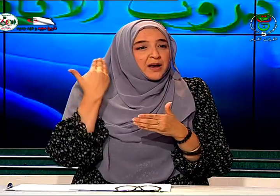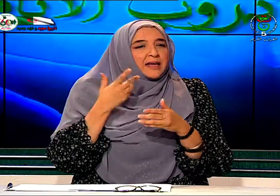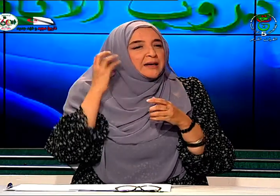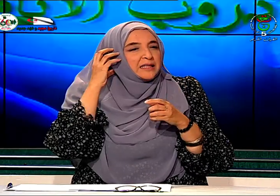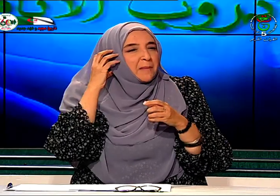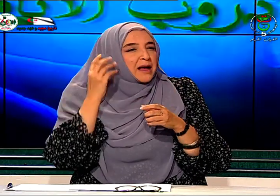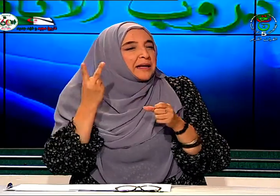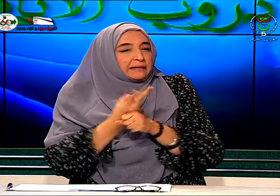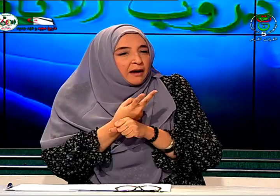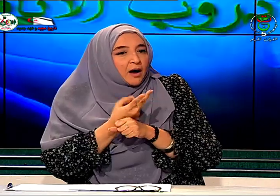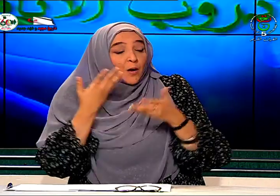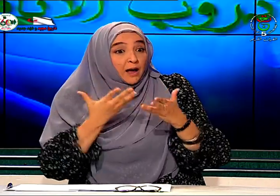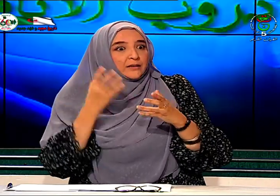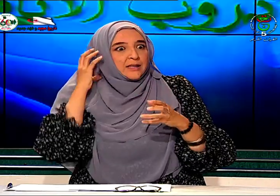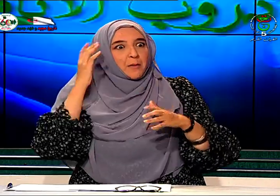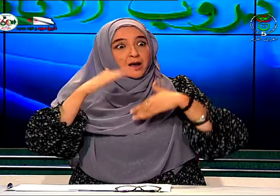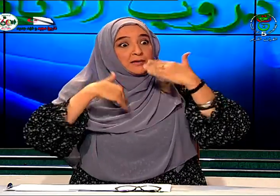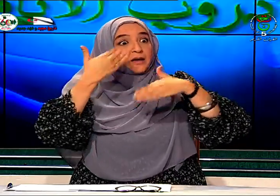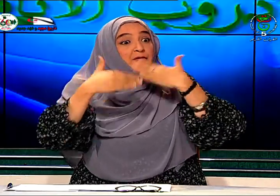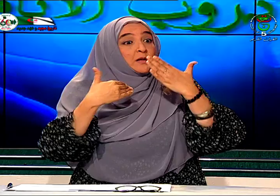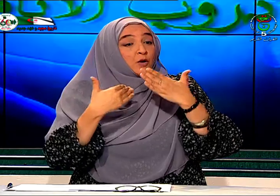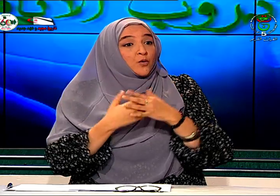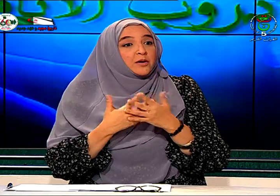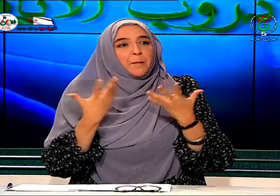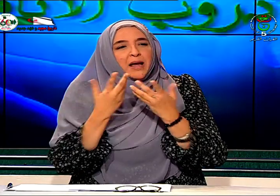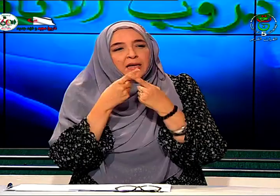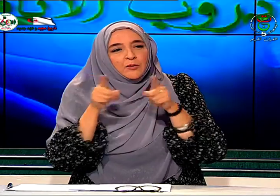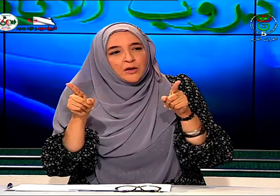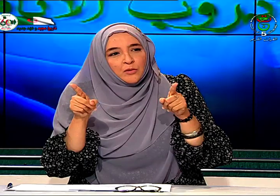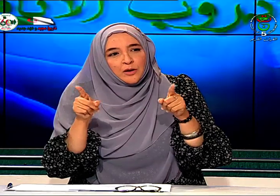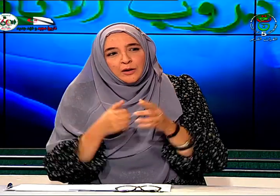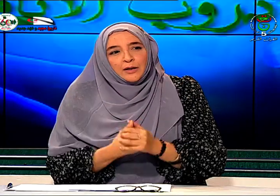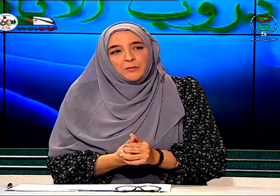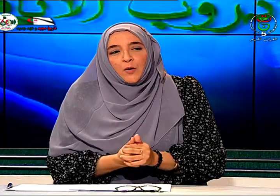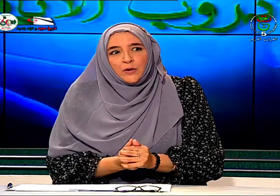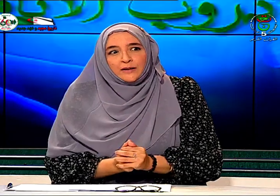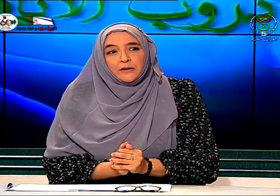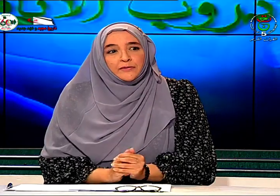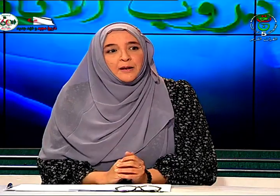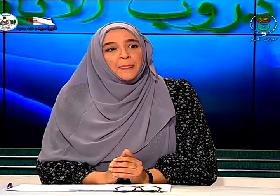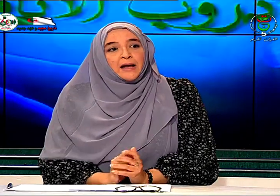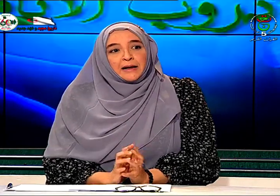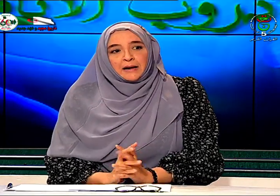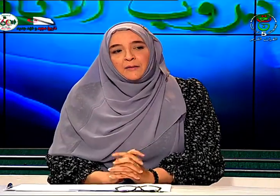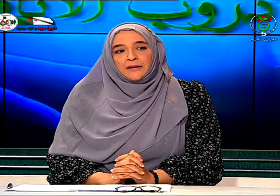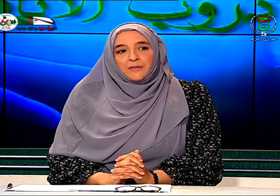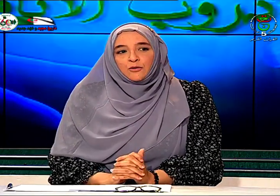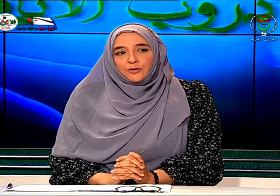كانت سماعات رديئة والآن السماعات يعني في تطور ما هو الاختلاف نعم عندما كنت في